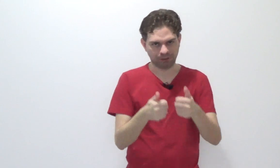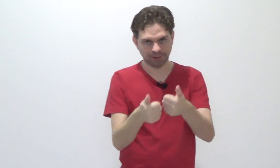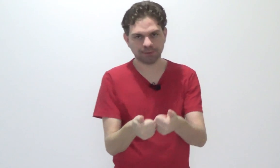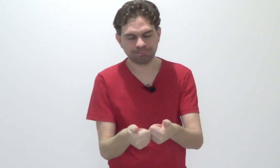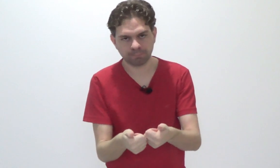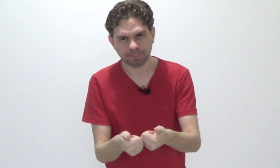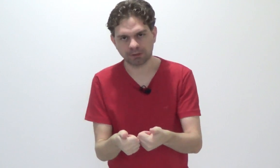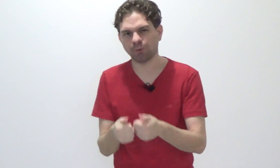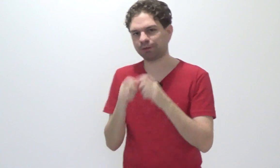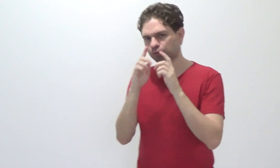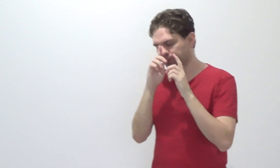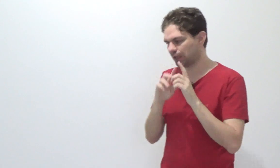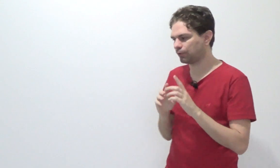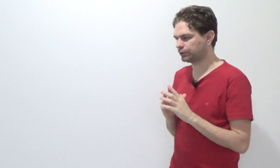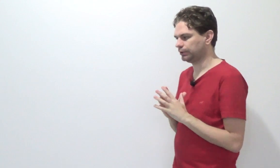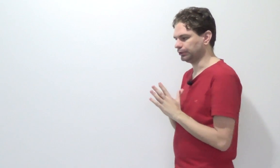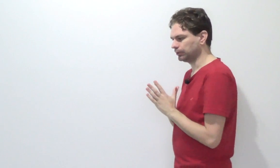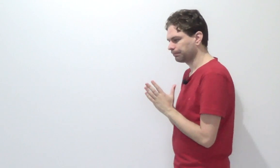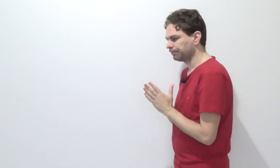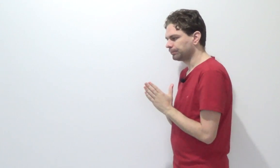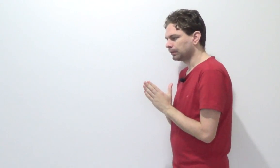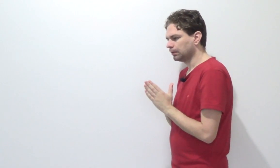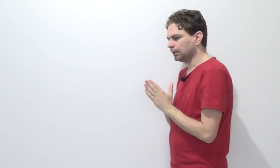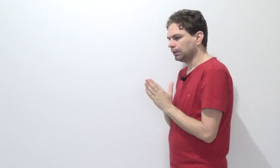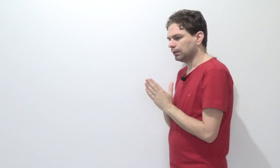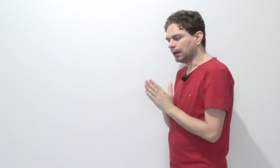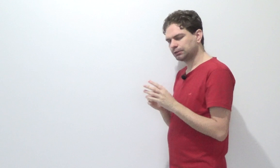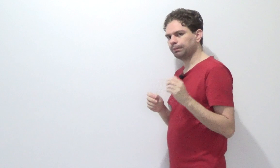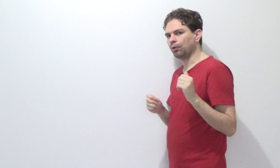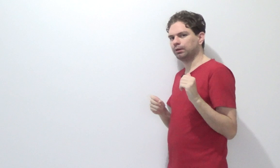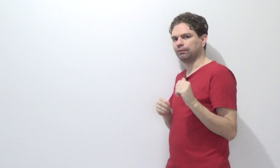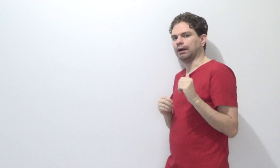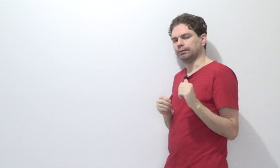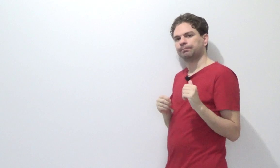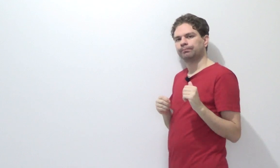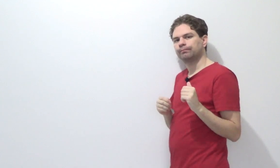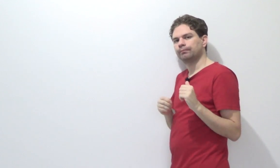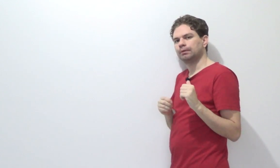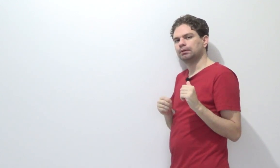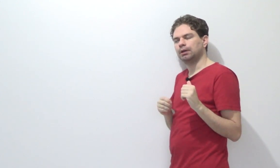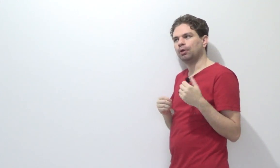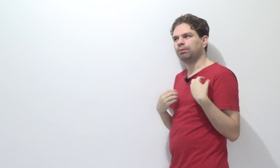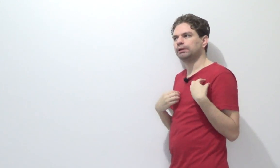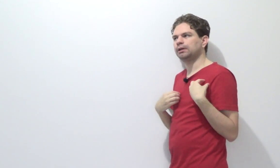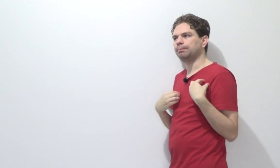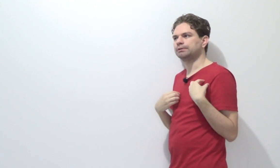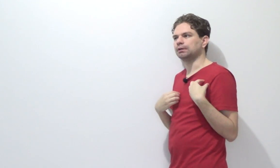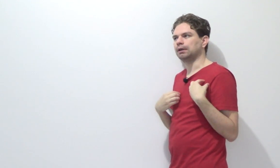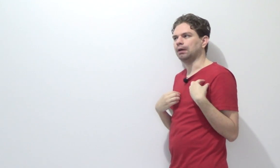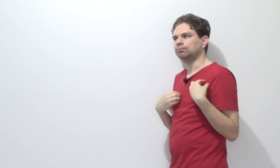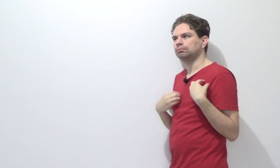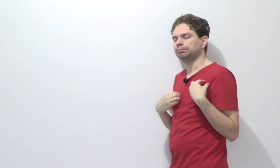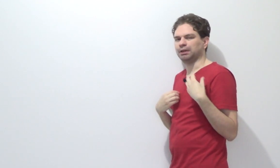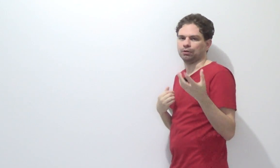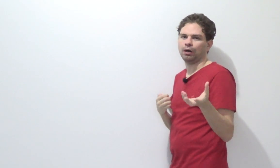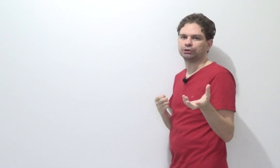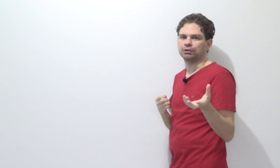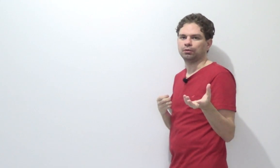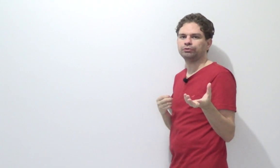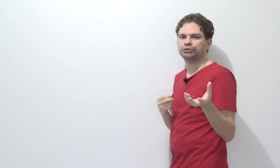Beleza? Então, eu preciso observar o seguinte. Ação penal privada. Eu poderia apresentar, pela lógica, onde que